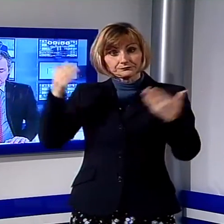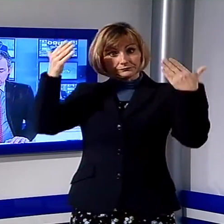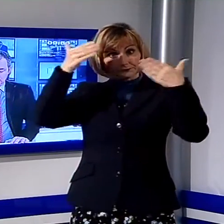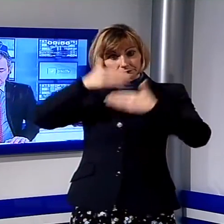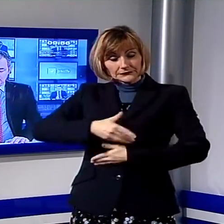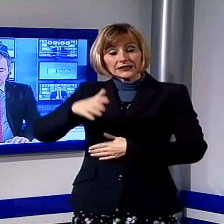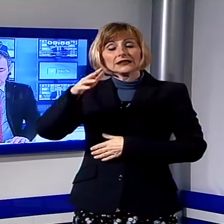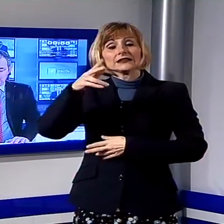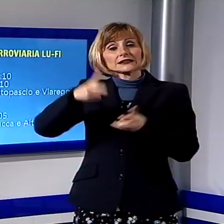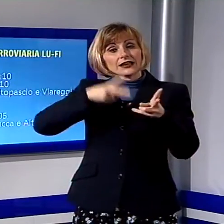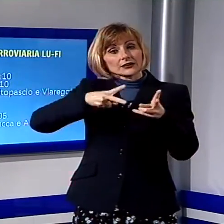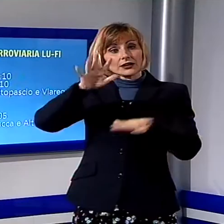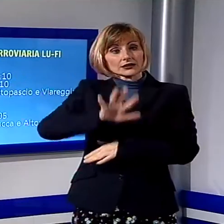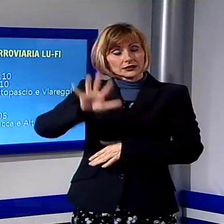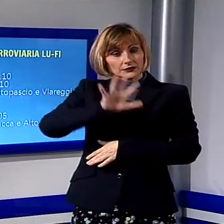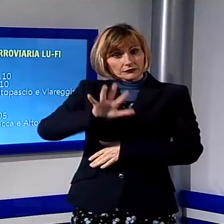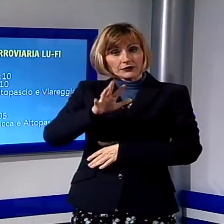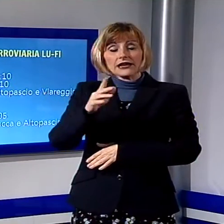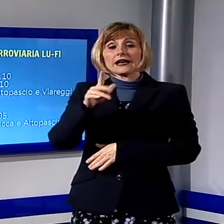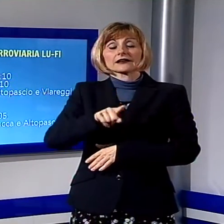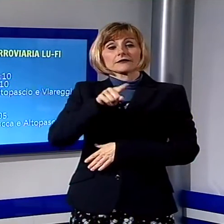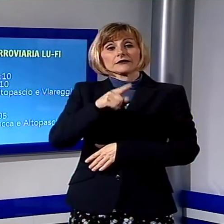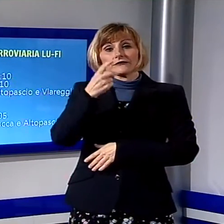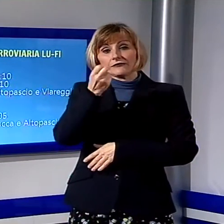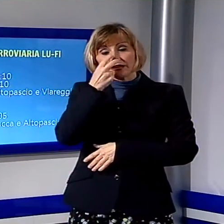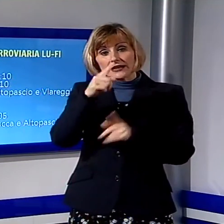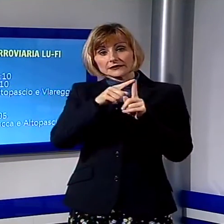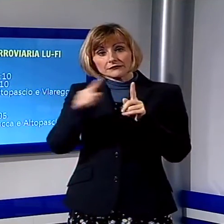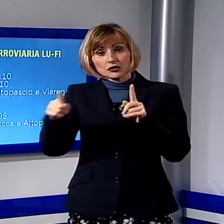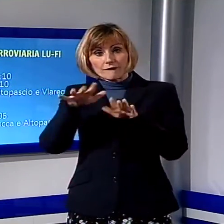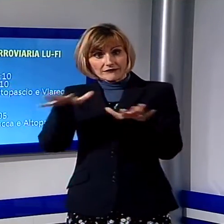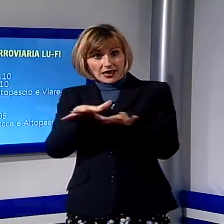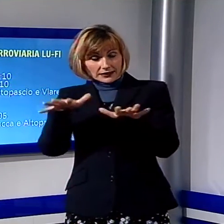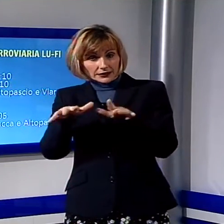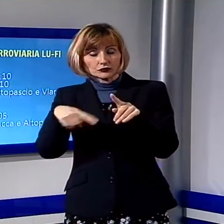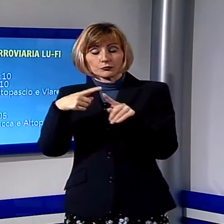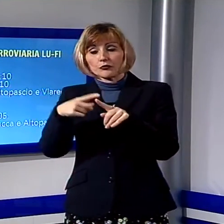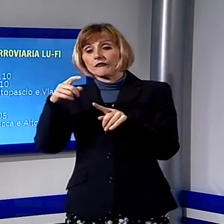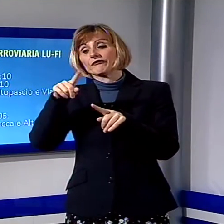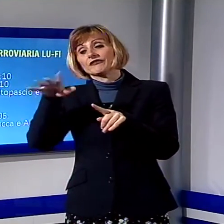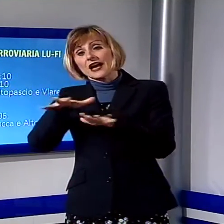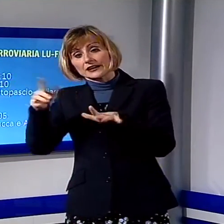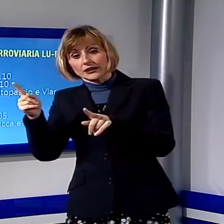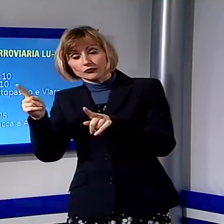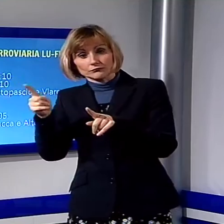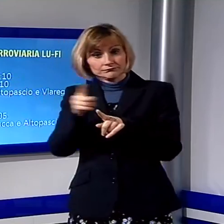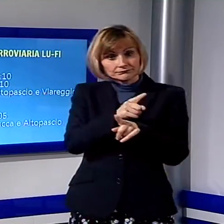regionali Firenze-Santa Maria Novella-Viareggio e Viareggio-Firenze-Santa Maria Novella, negli orari